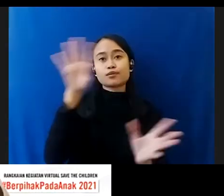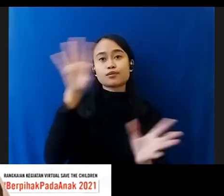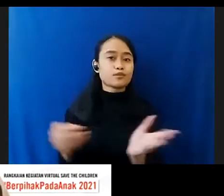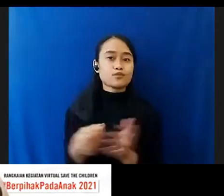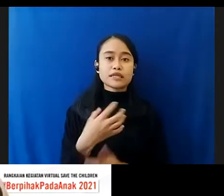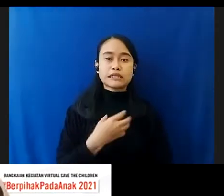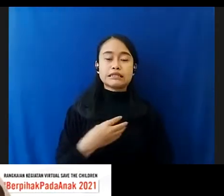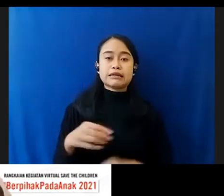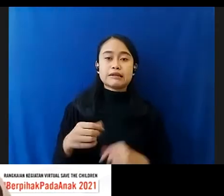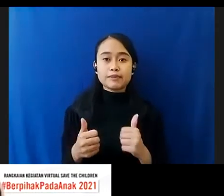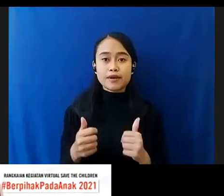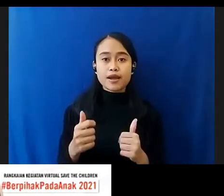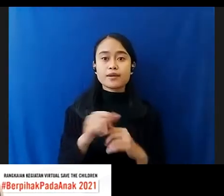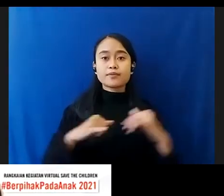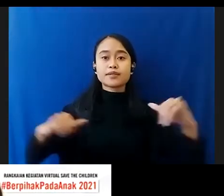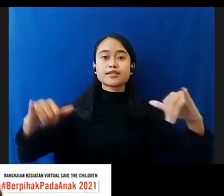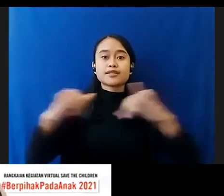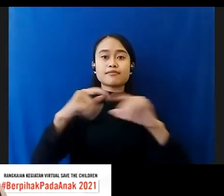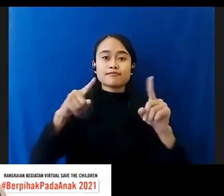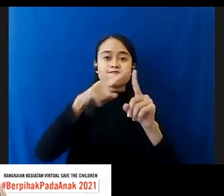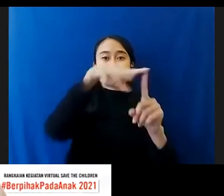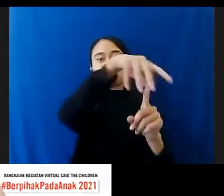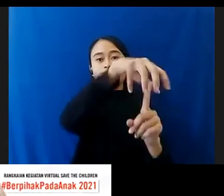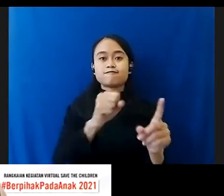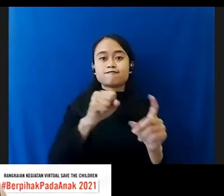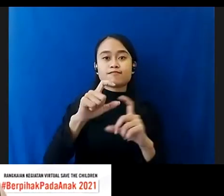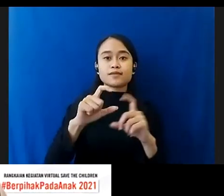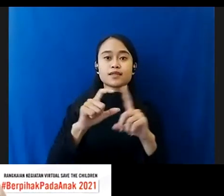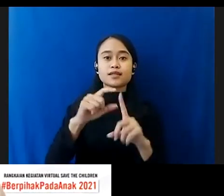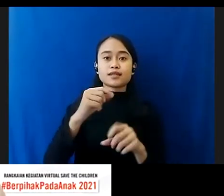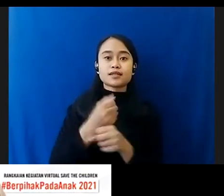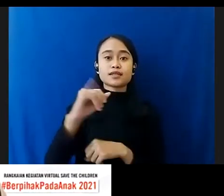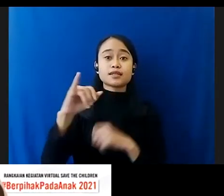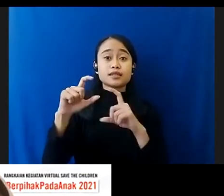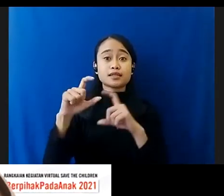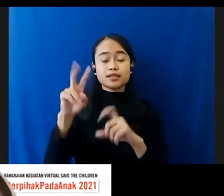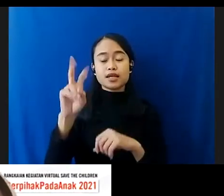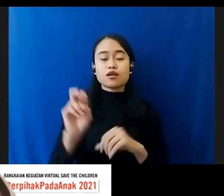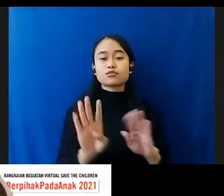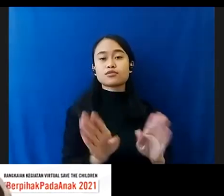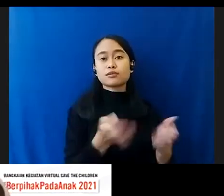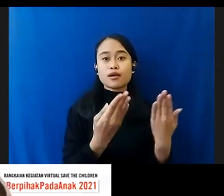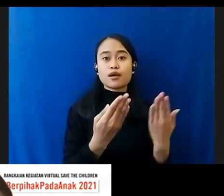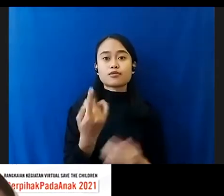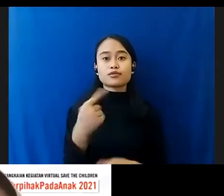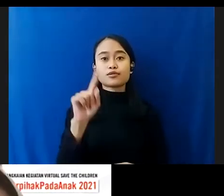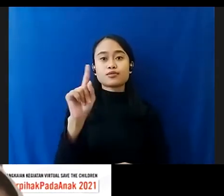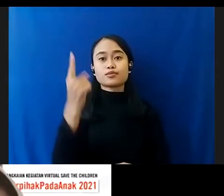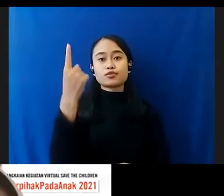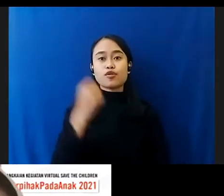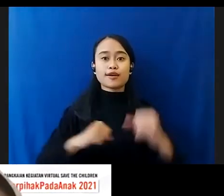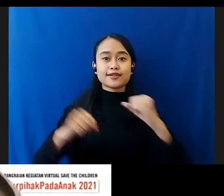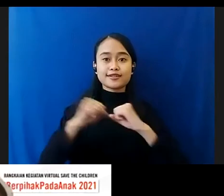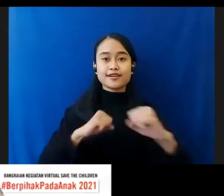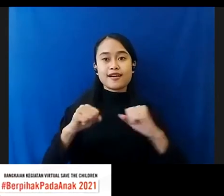Untuk Sama-sama Mujudkan SDGs Untuk Indonesia Indonesia Yang Yang Lebih Baik Itu Perlu Dibangun Menjadi Suatu Gerakan Demikian Mbak Zek